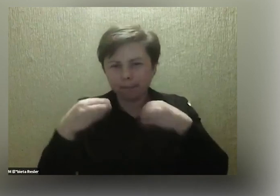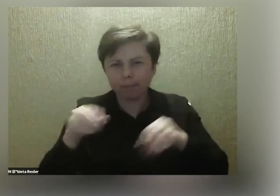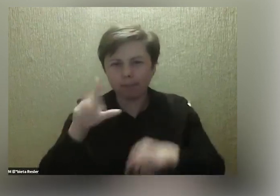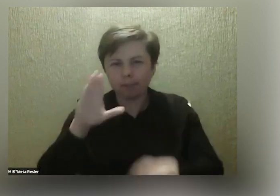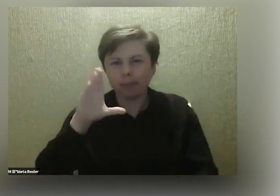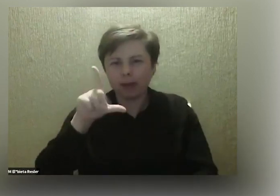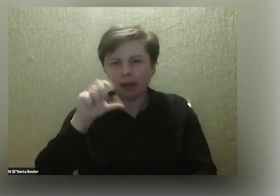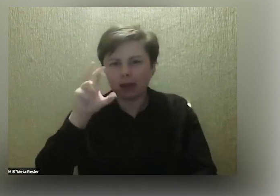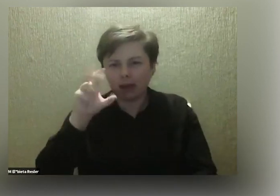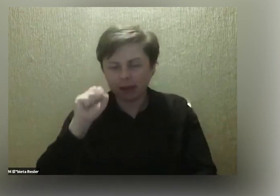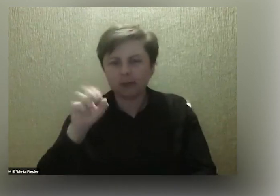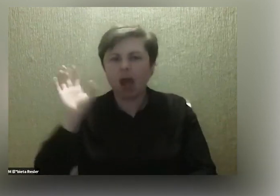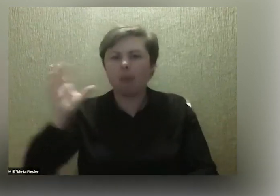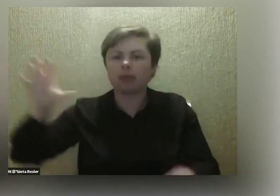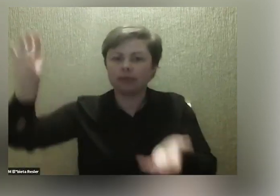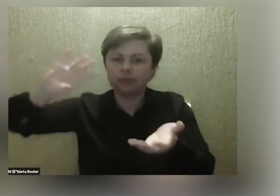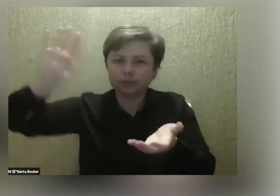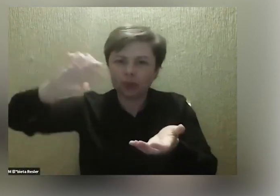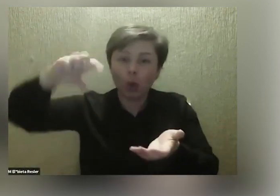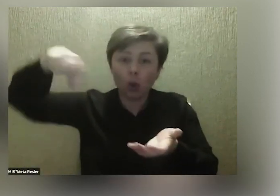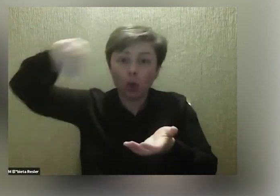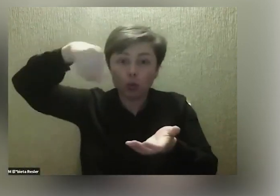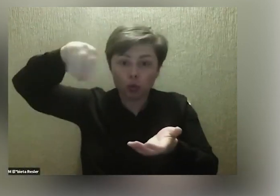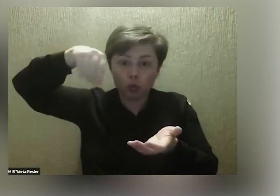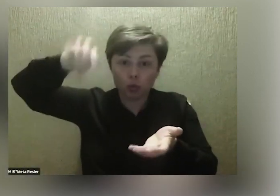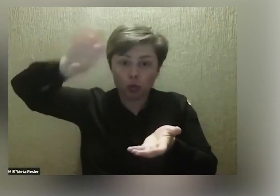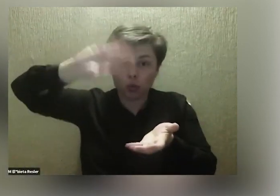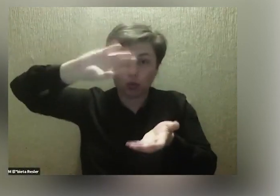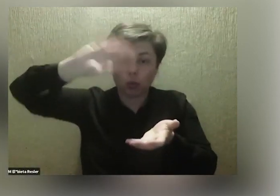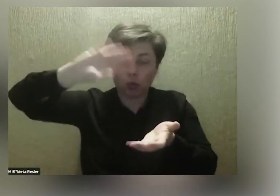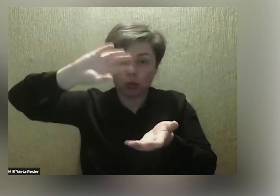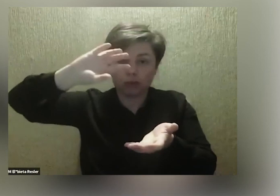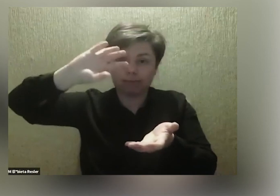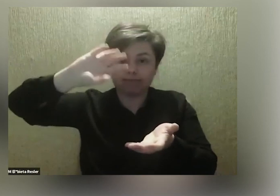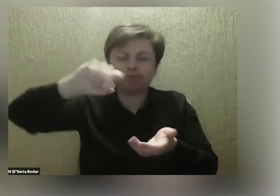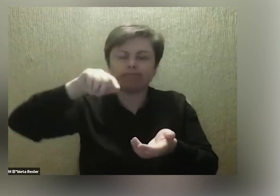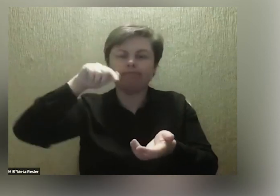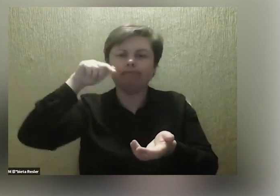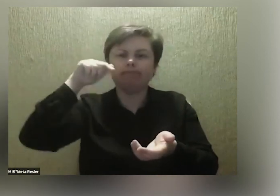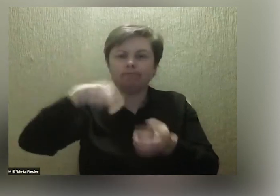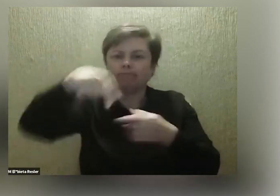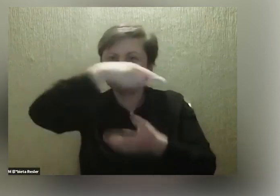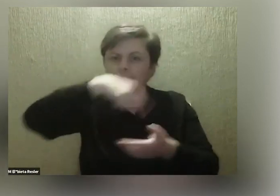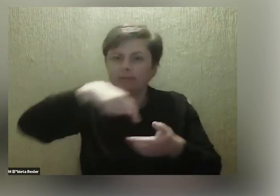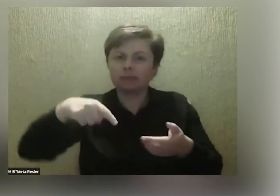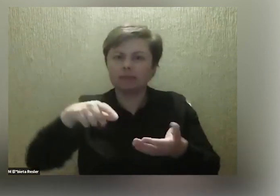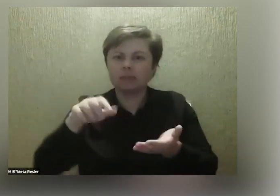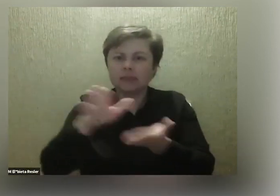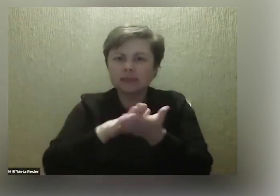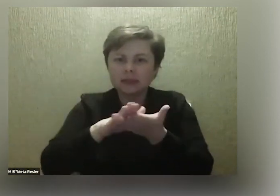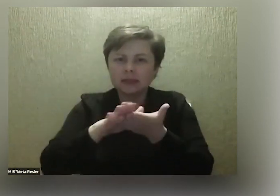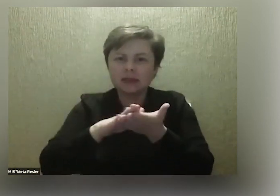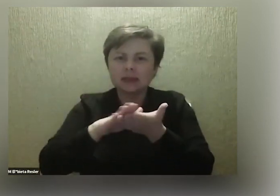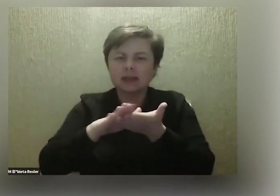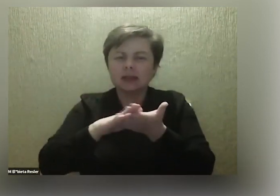wysypiemy na nią na przykład sól, to w momencie, kiedy potrzemy tą blachę smyczkiem,